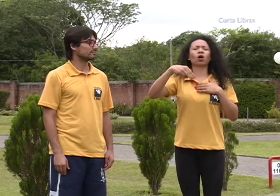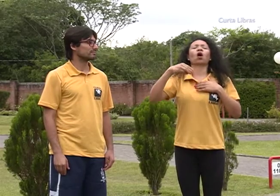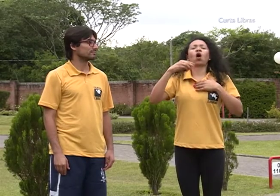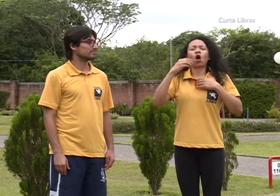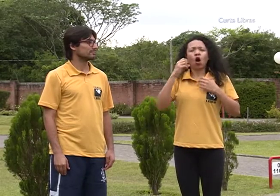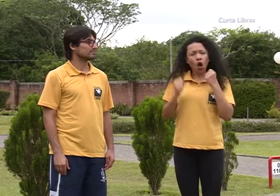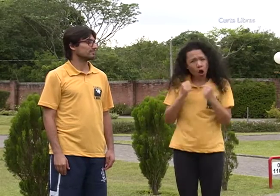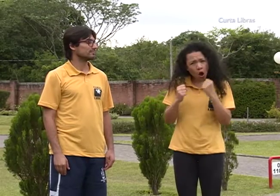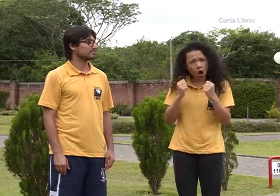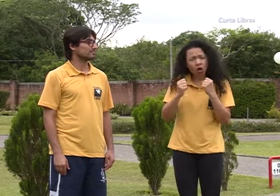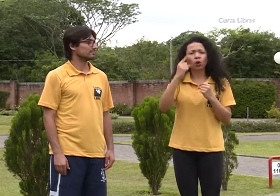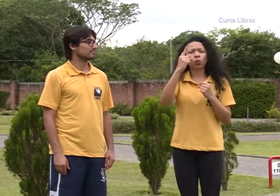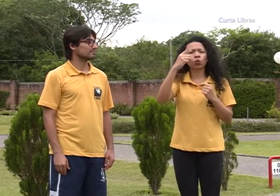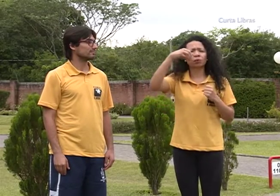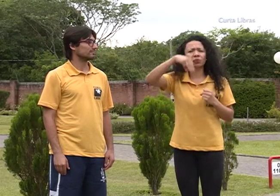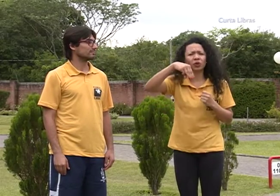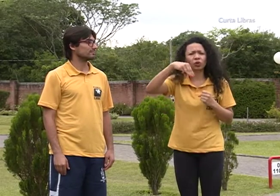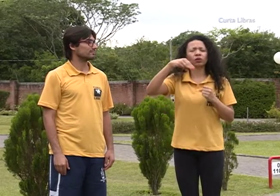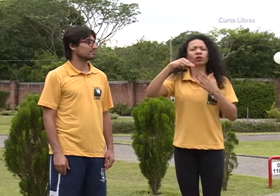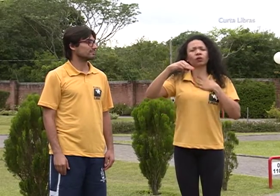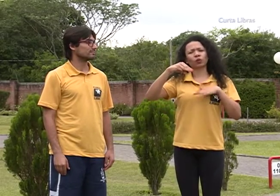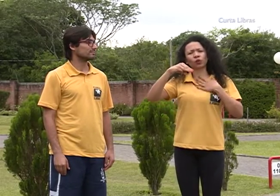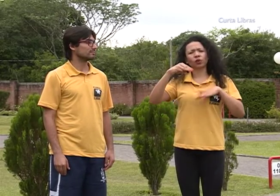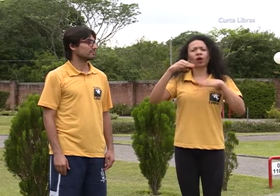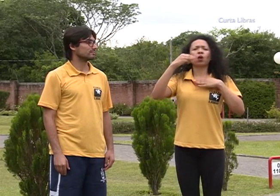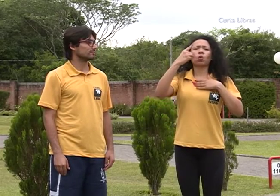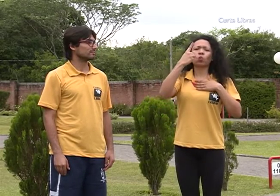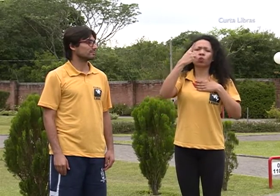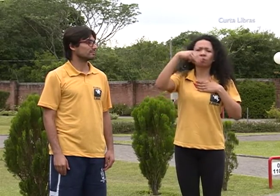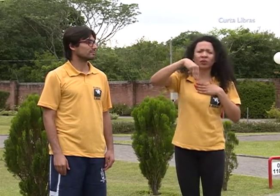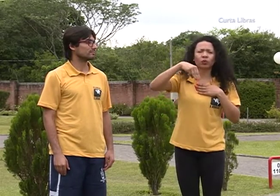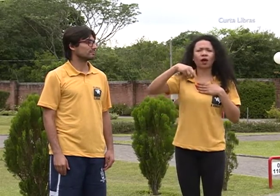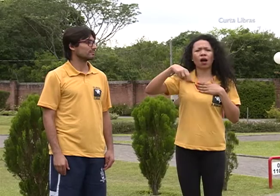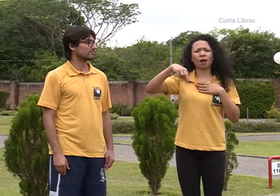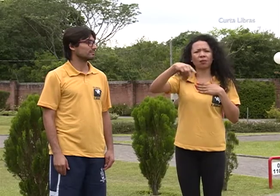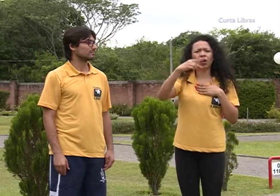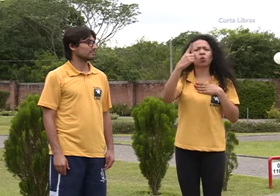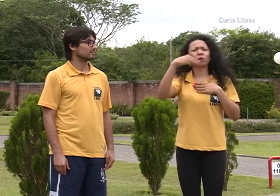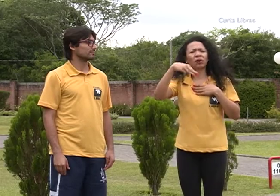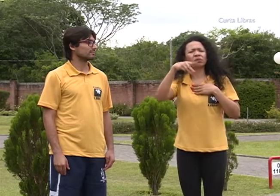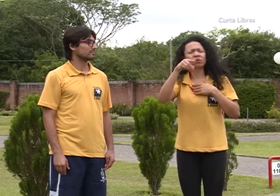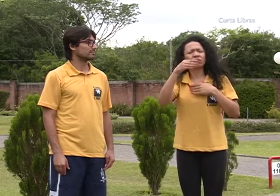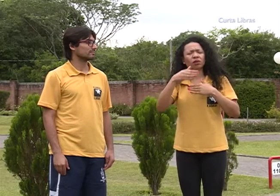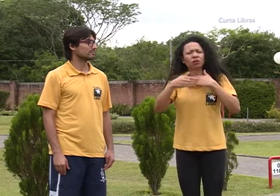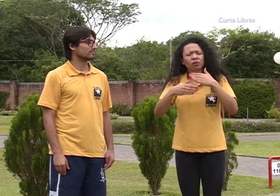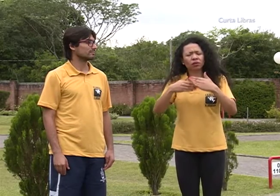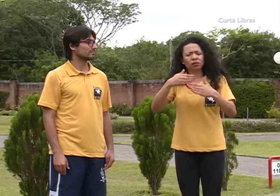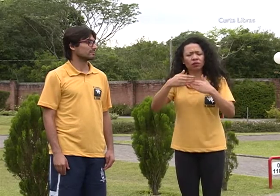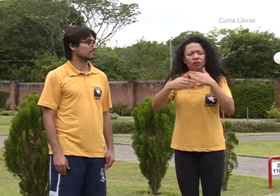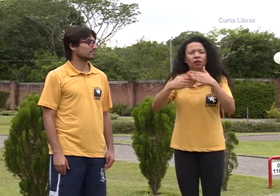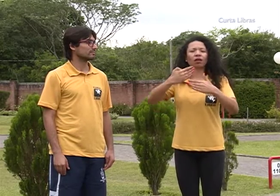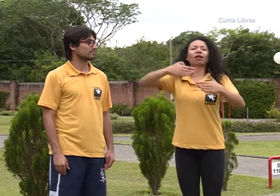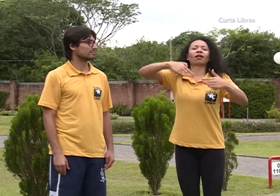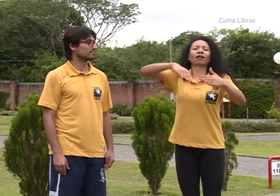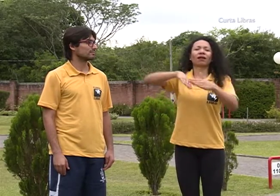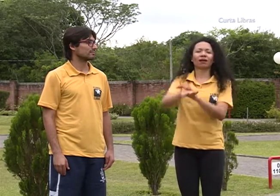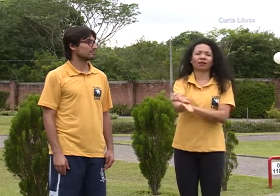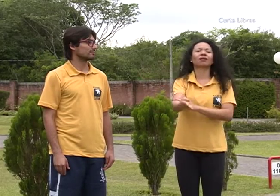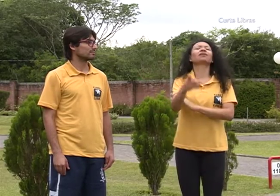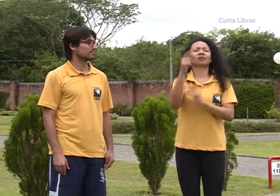novamente um minuto caminhando. Para a respiração, ir se adaptando à atividade, até que já